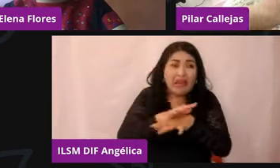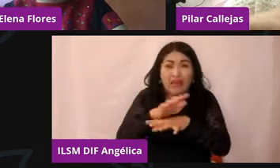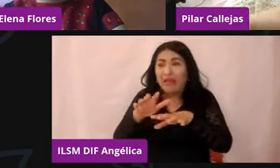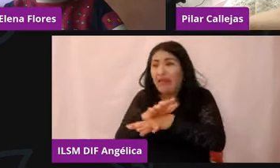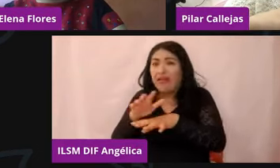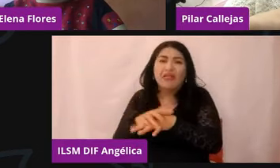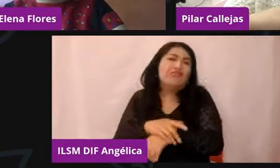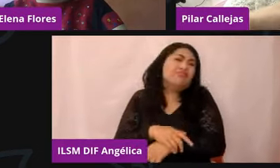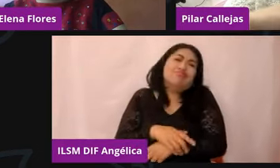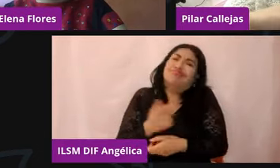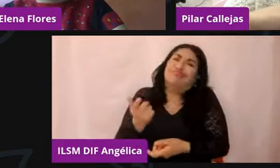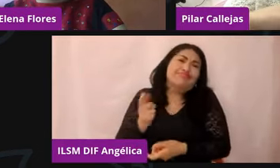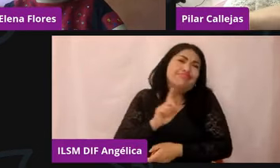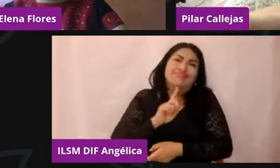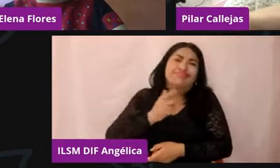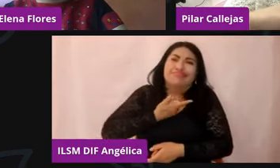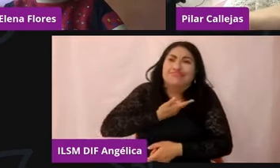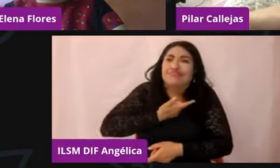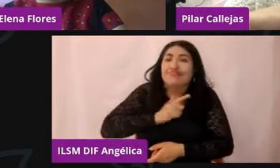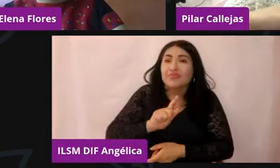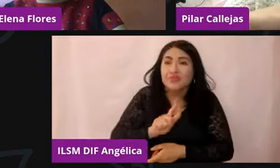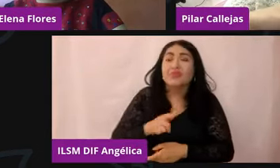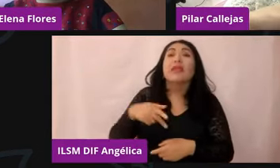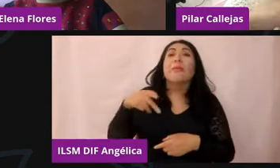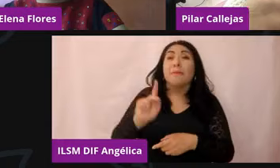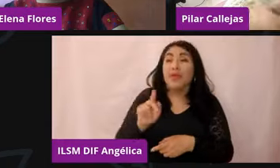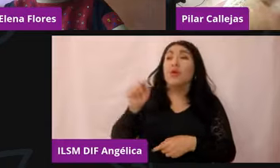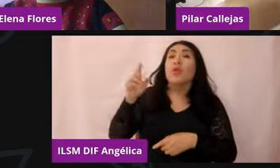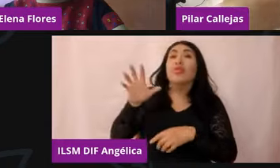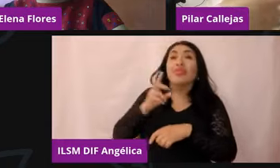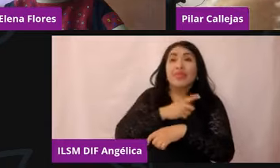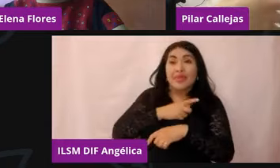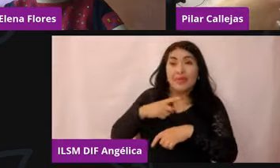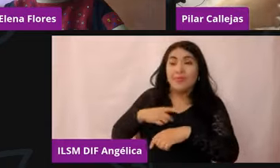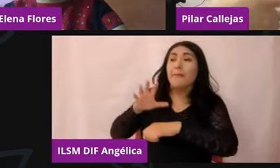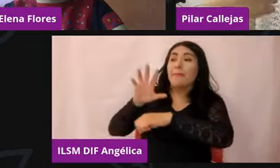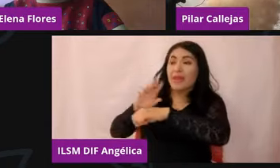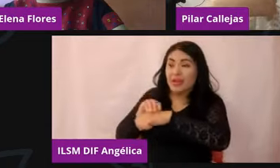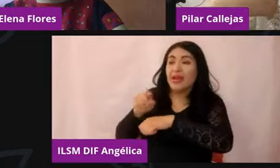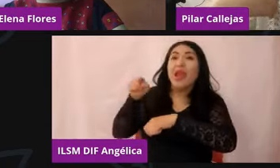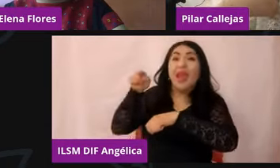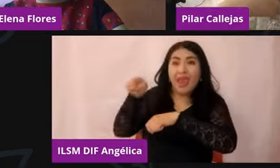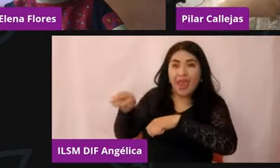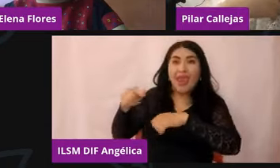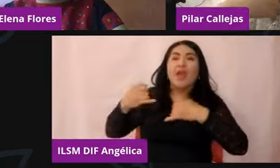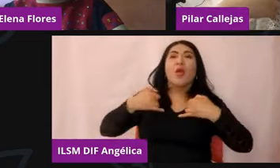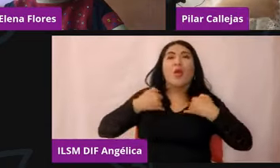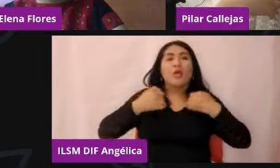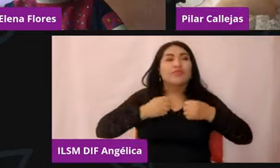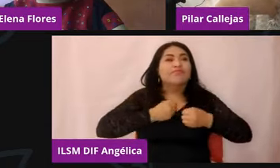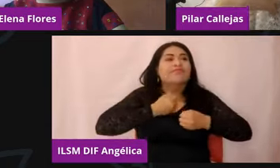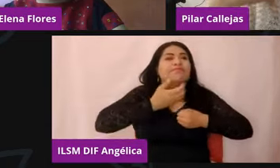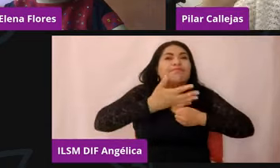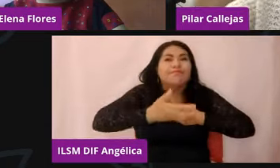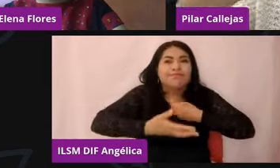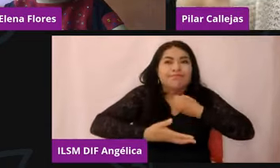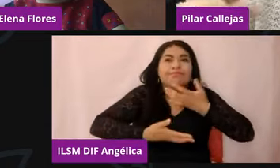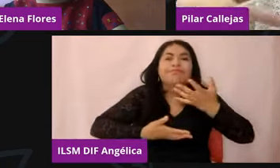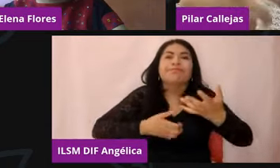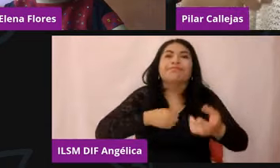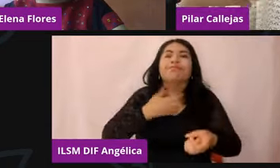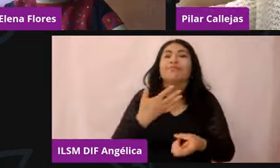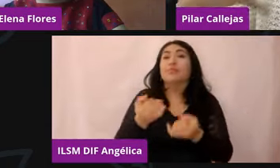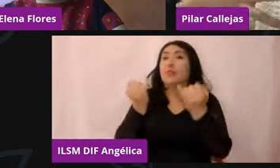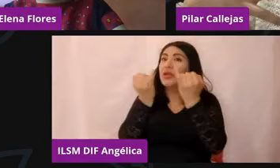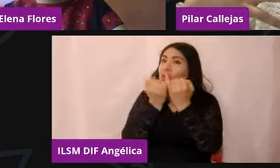que él pueda externar lo que pueda externar y nosotros ayudarle a adultos, y es el caso de los adultos, ayudarle